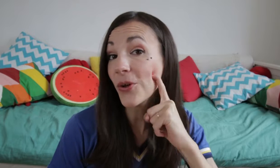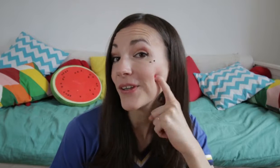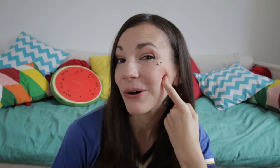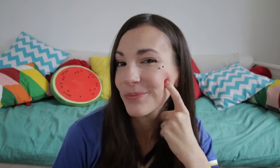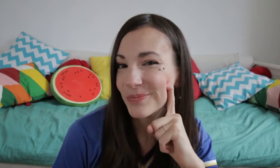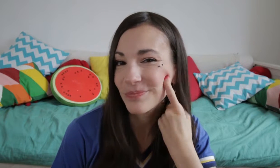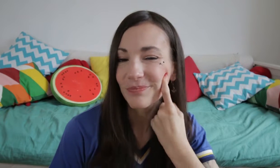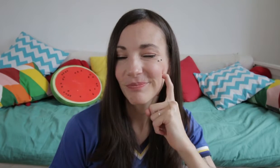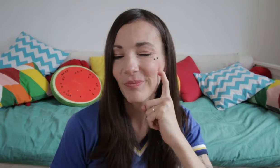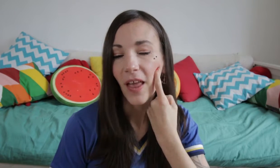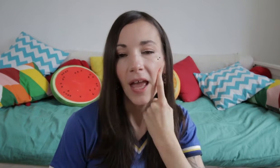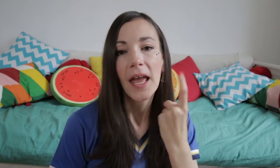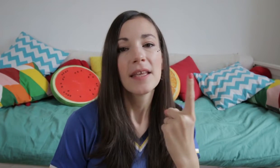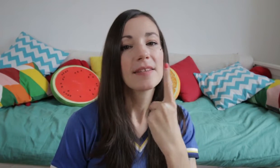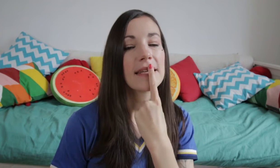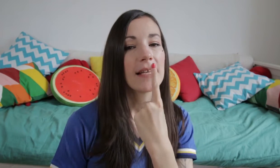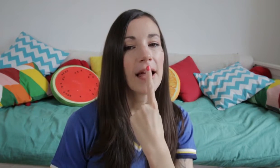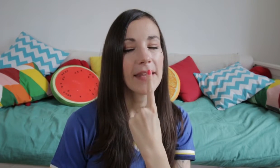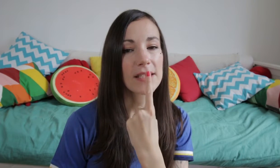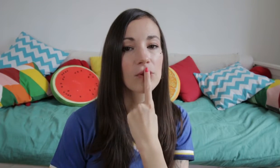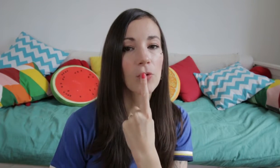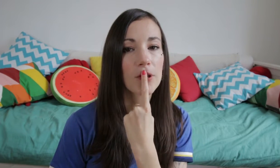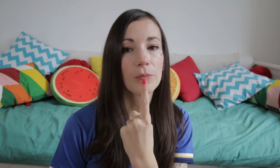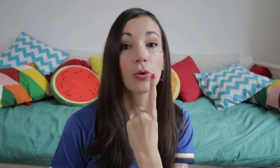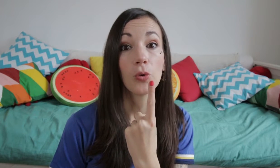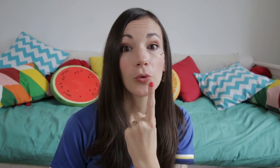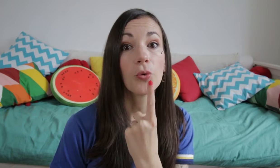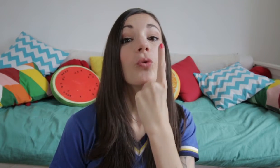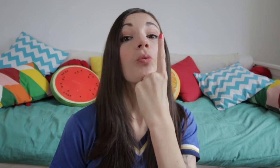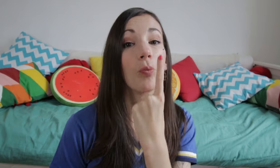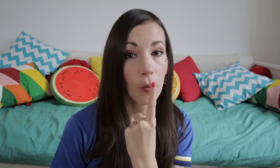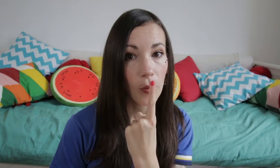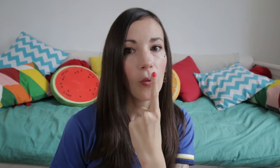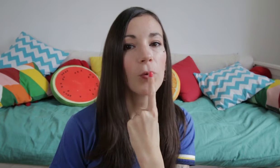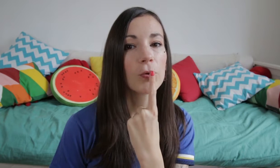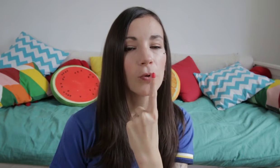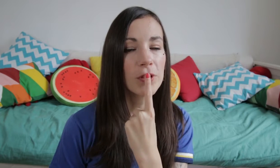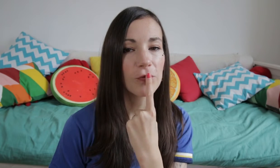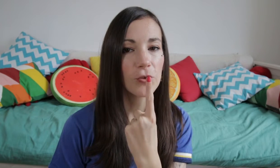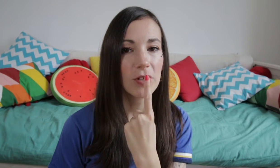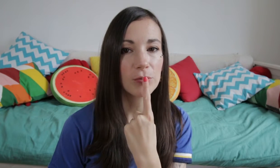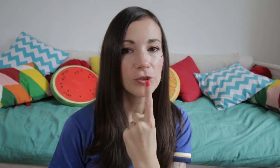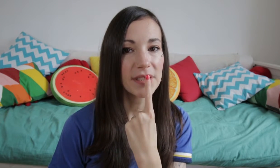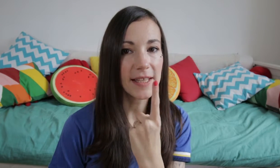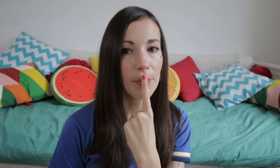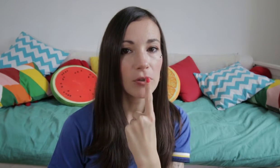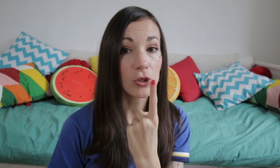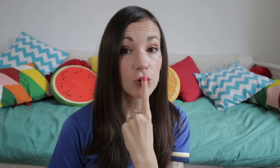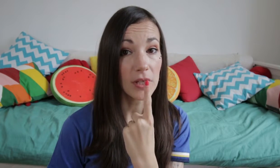dans les dents. C'est l'index, donc, pour le mot bonbon, au niveau de la bouche, qui tapote sur les